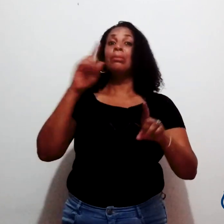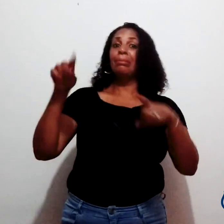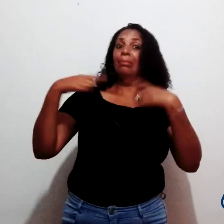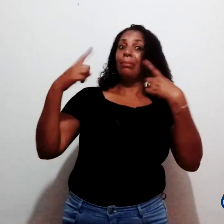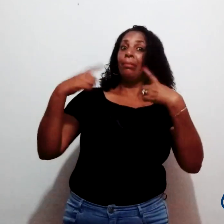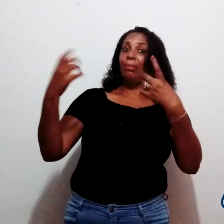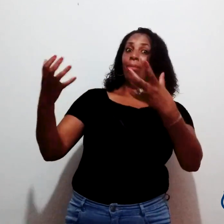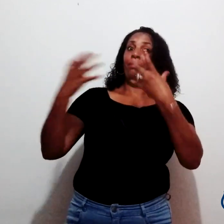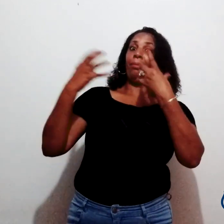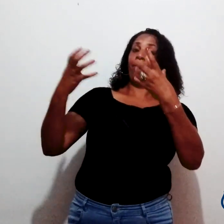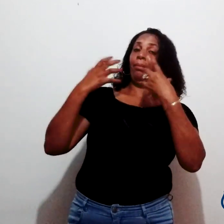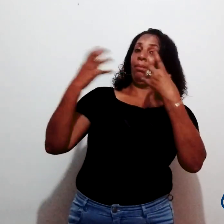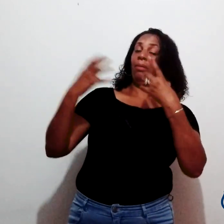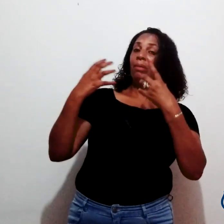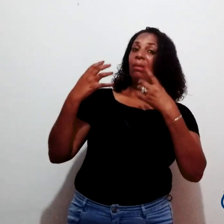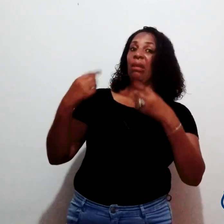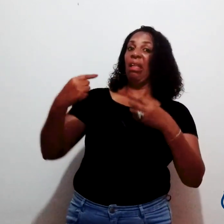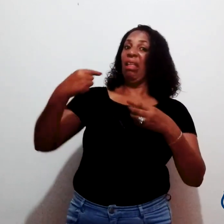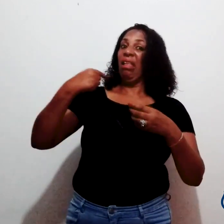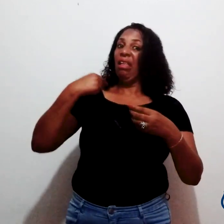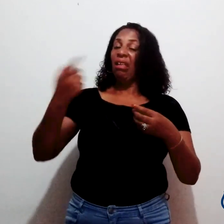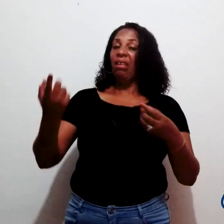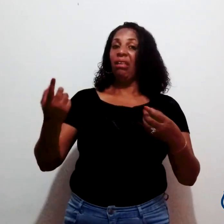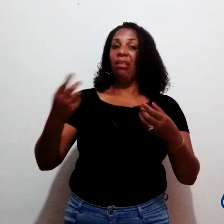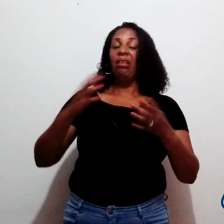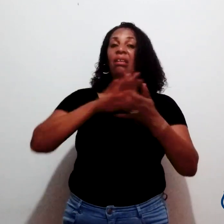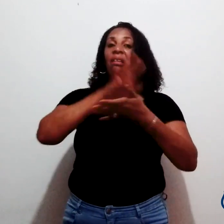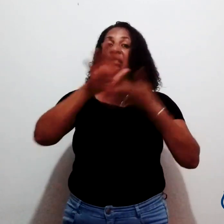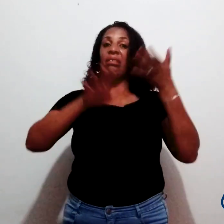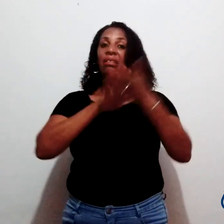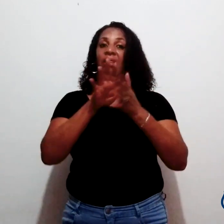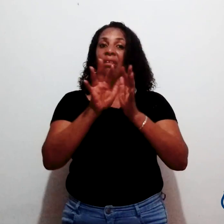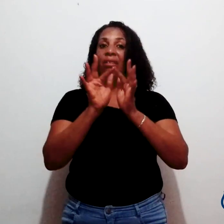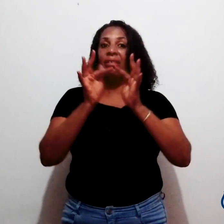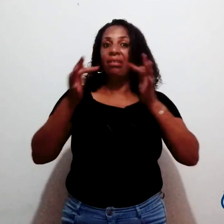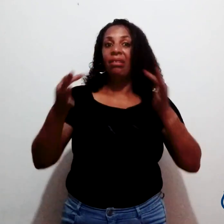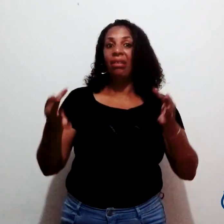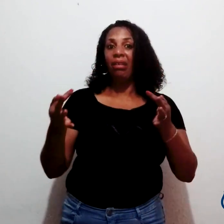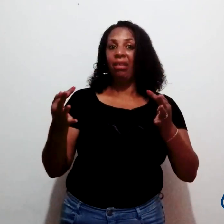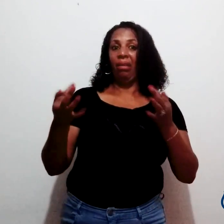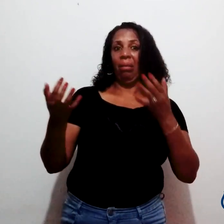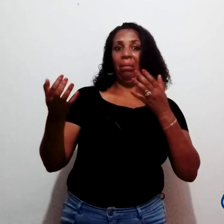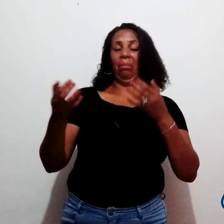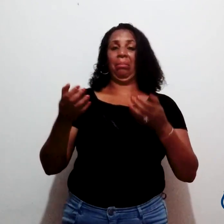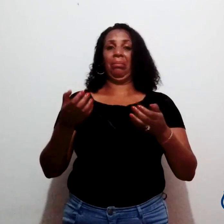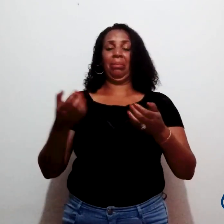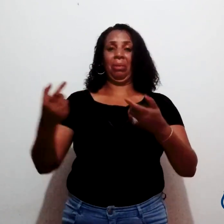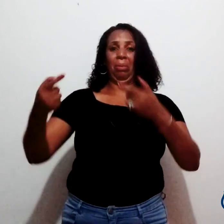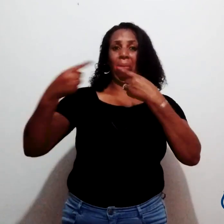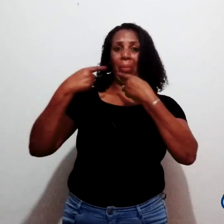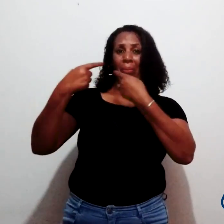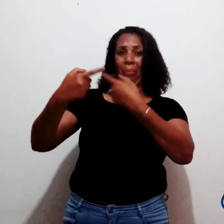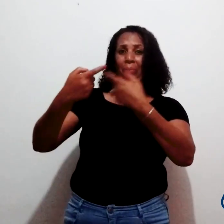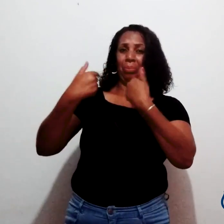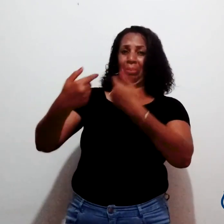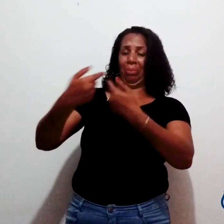ficava me vendo assim, interpretando, minha sinalização muito simples e tal. E falava, né, eu notava que eles